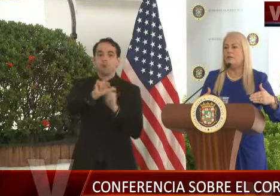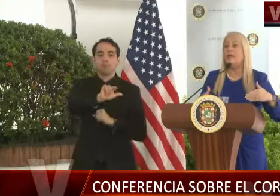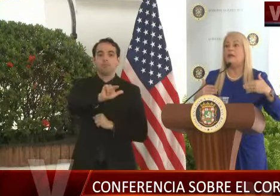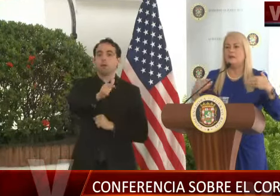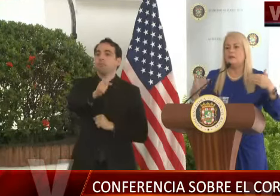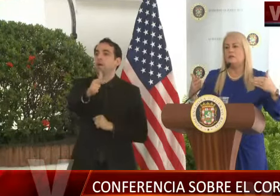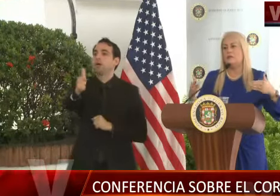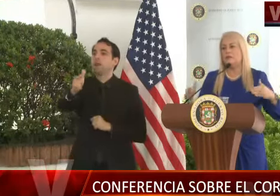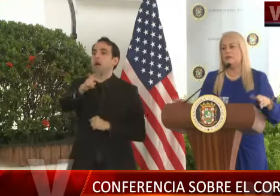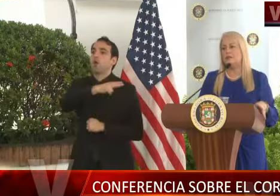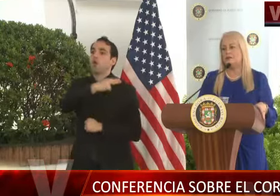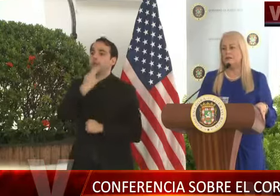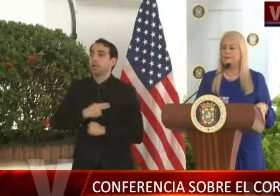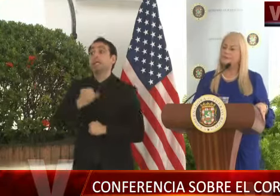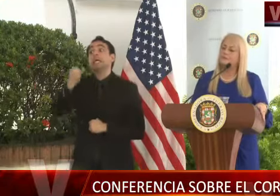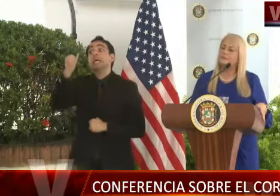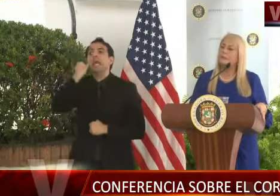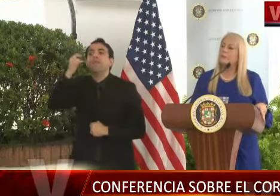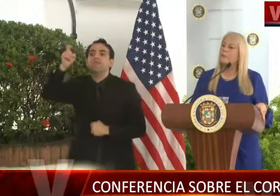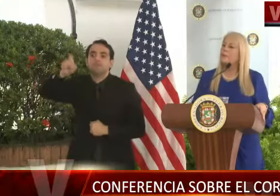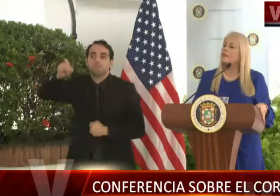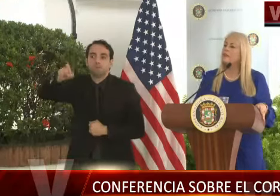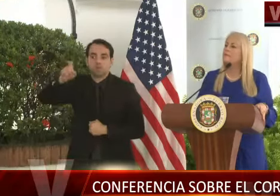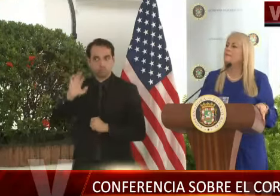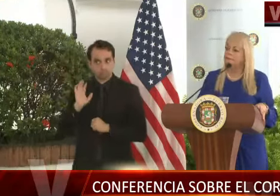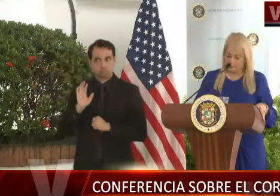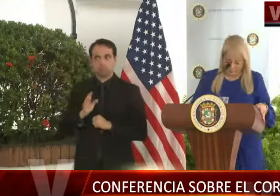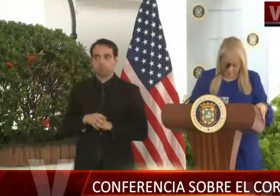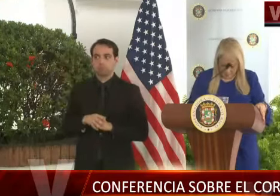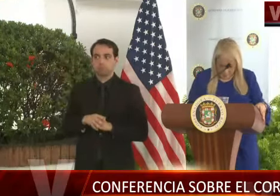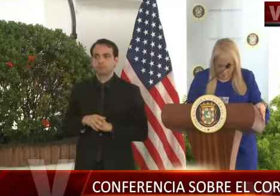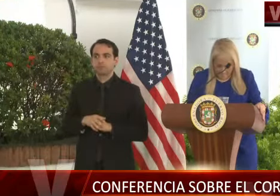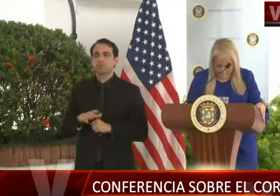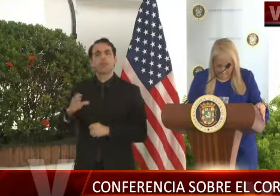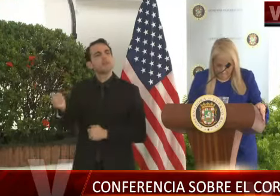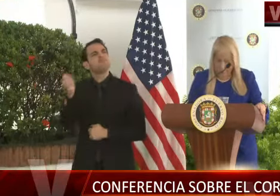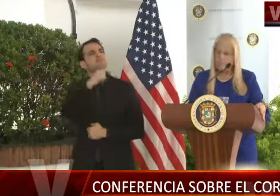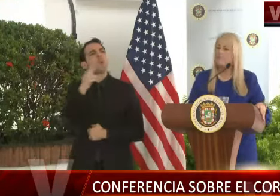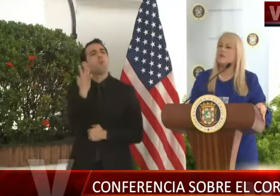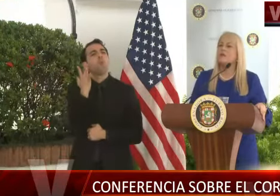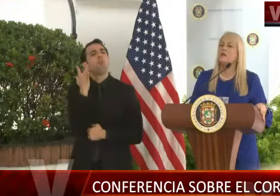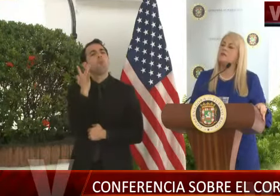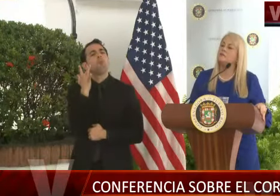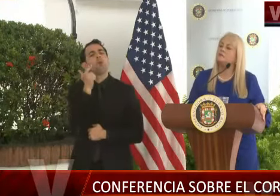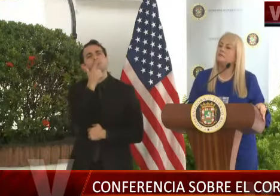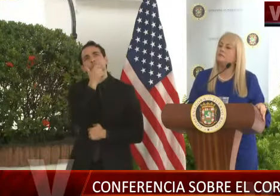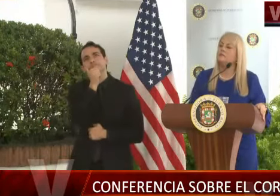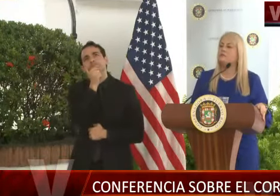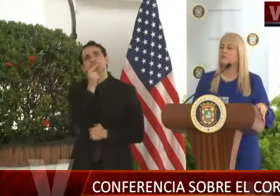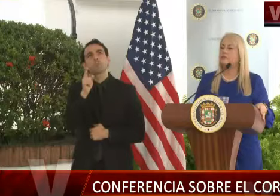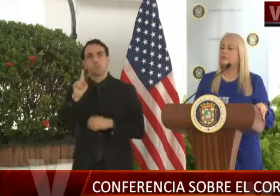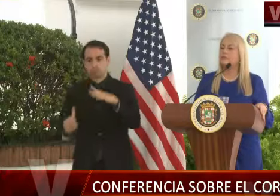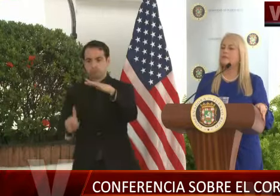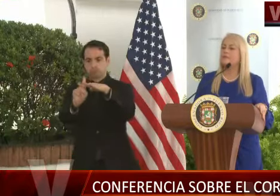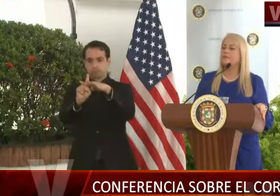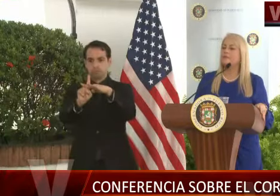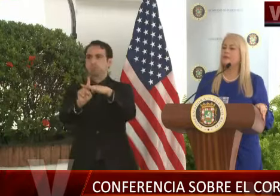tener disponibles en caso de ser necesario. Entonces, ¿por qué cuando se dan los casos de los positivos,